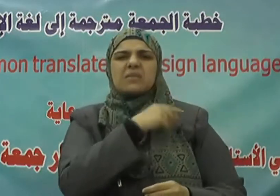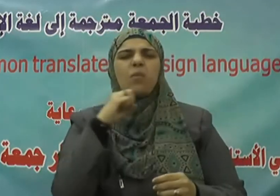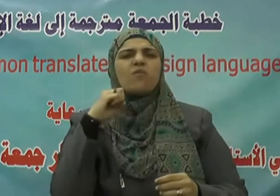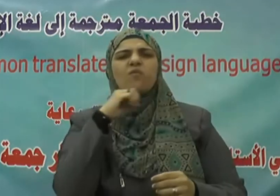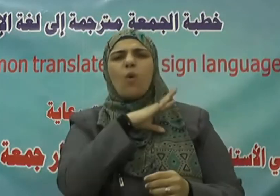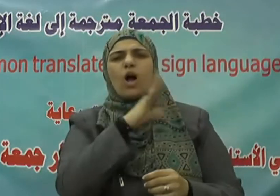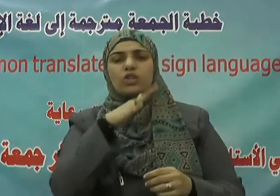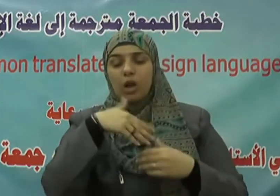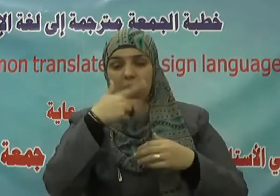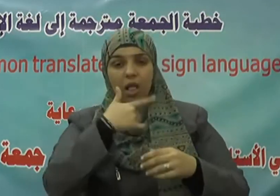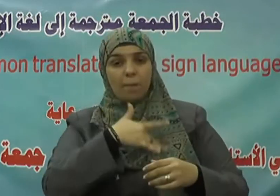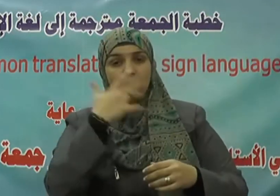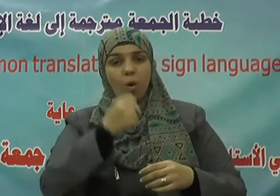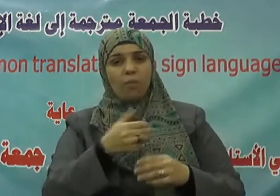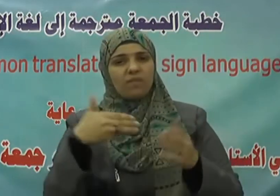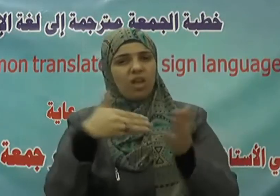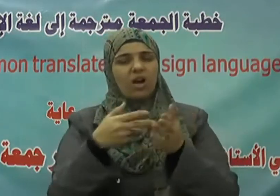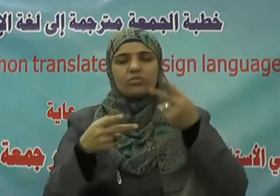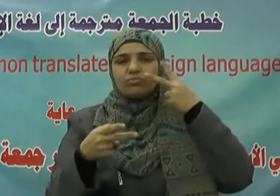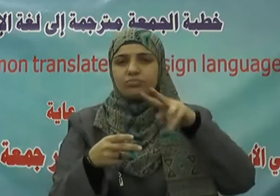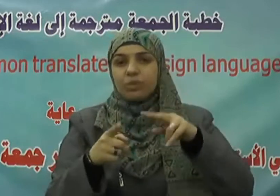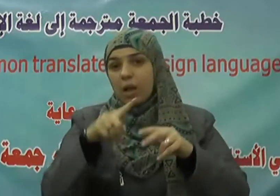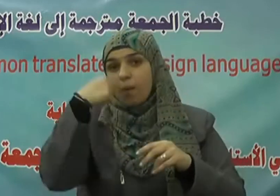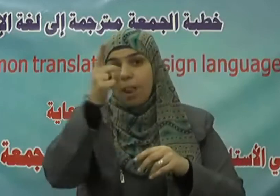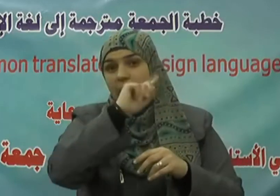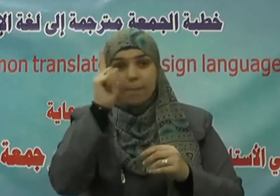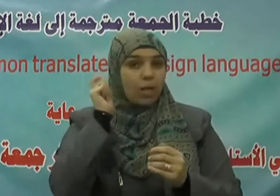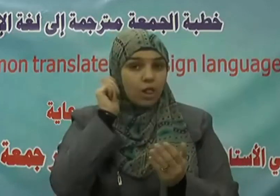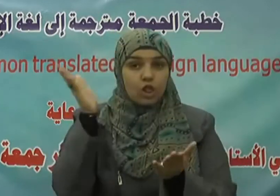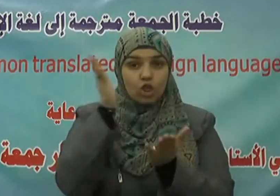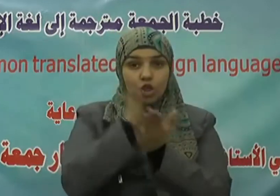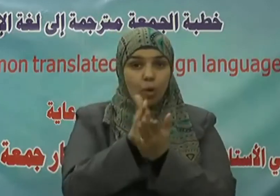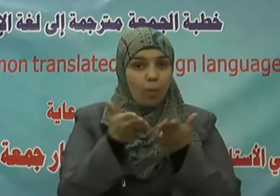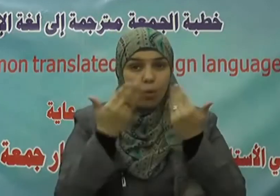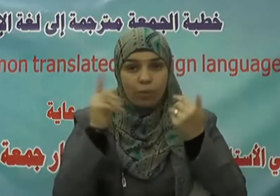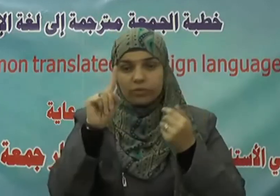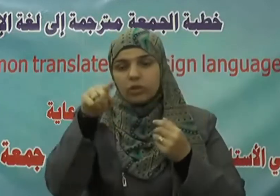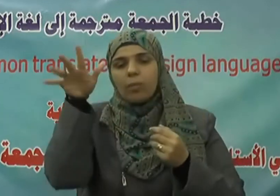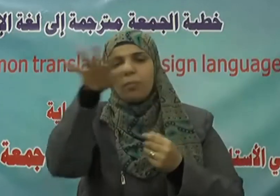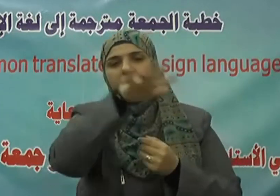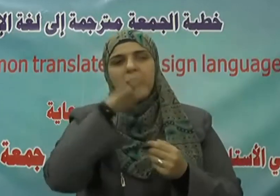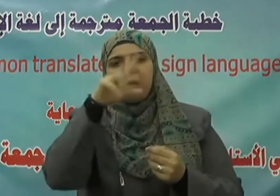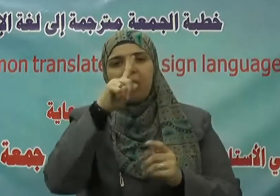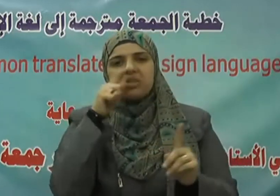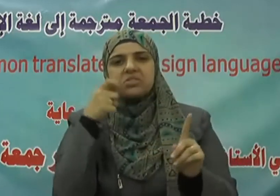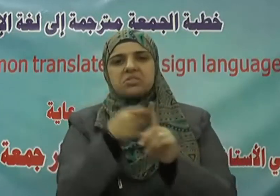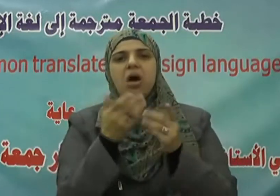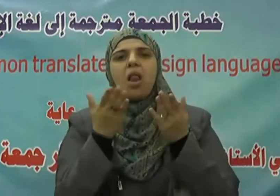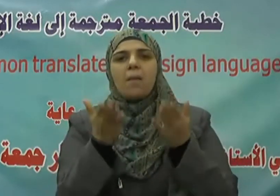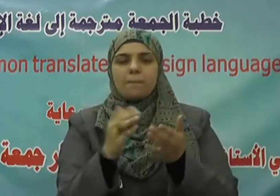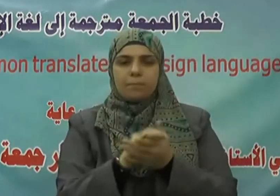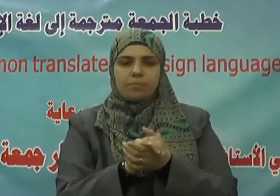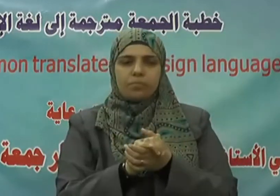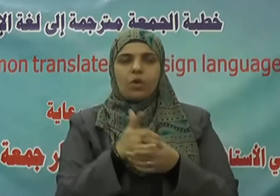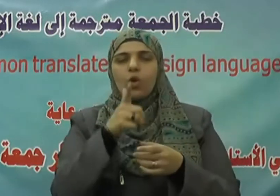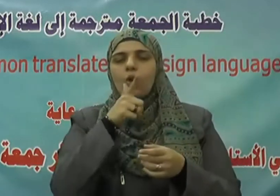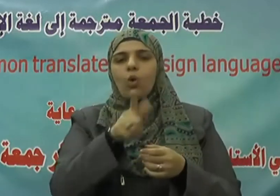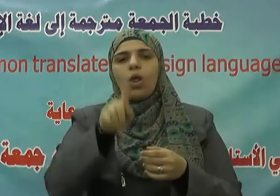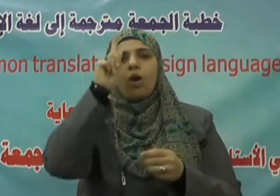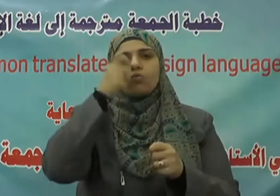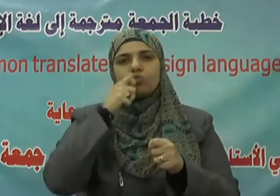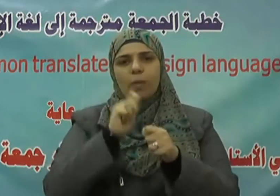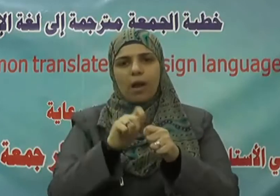وَمَنْ لَمْ يَتُبْ فَأُولَئِكَ هُمُ الظَّالِمُونَ ويقول جل شأنه